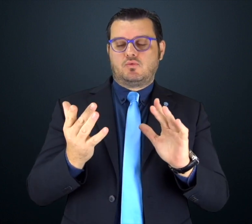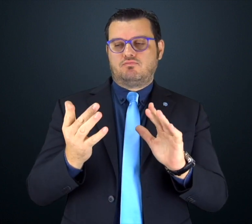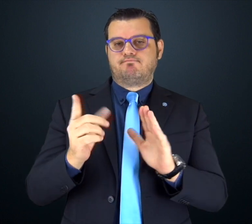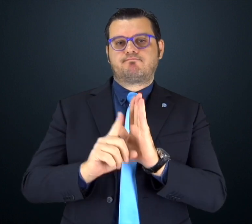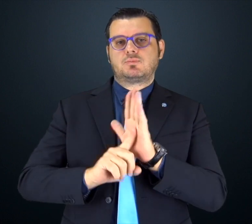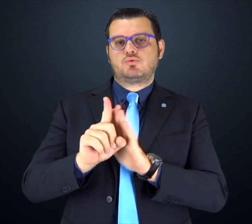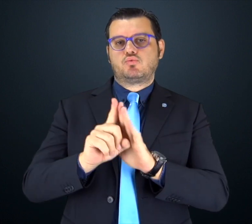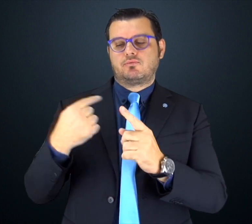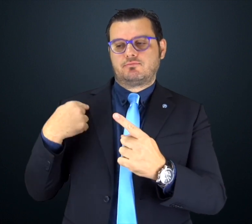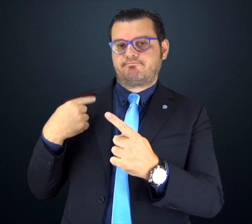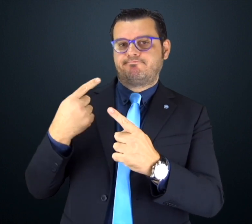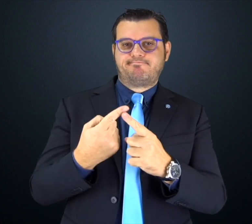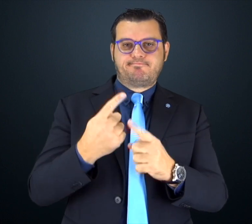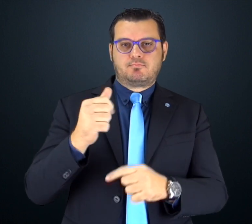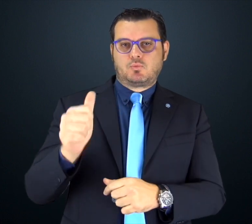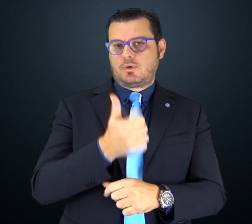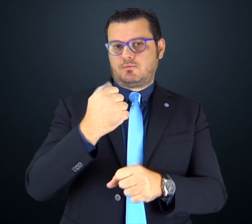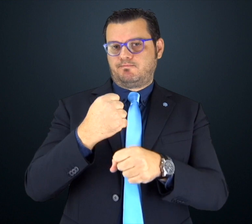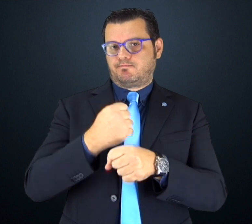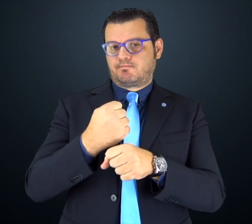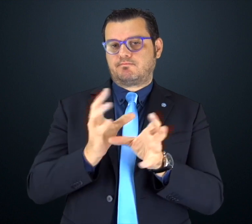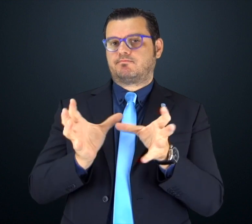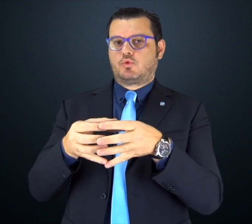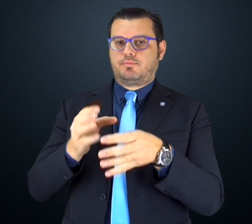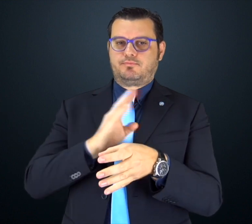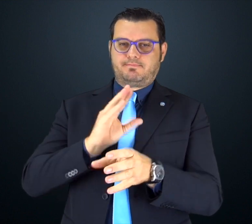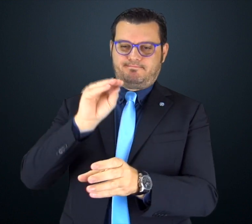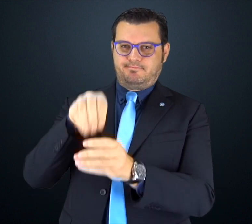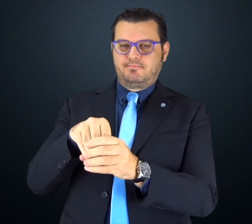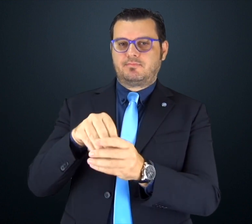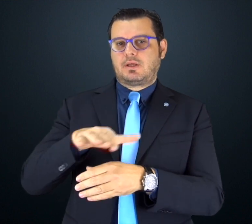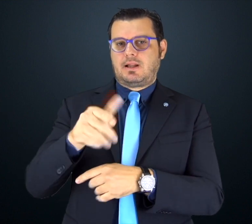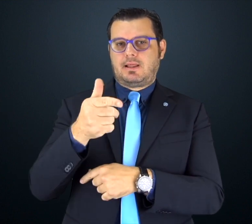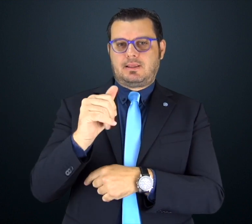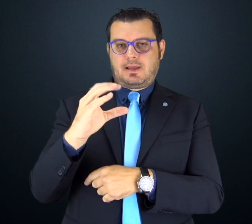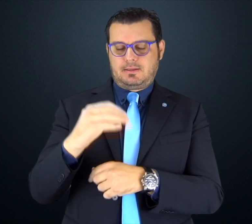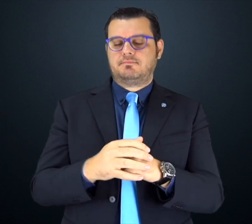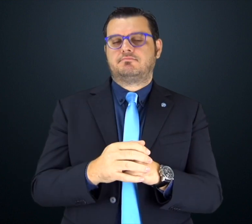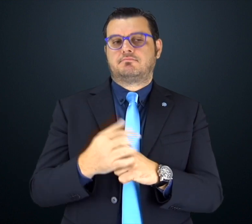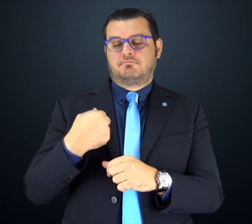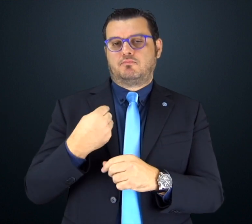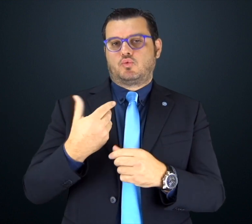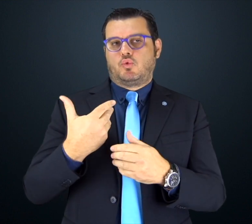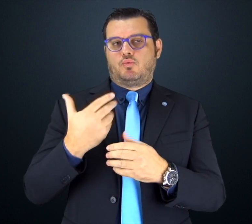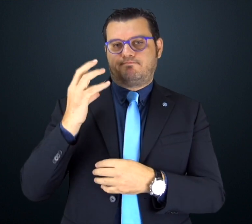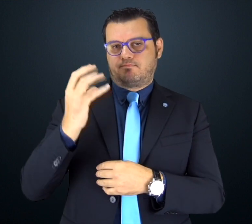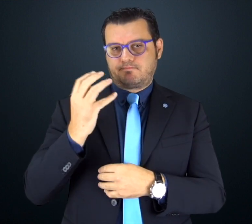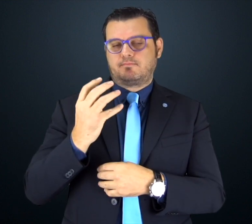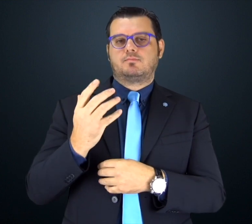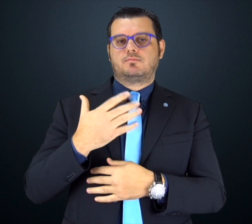lavoro di gruppo coordinato sempre dall'area TIAC. Sono orgoglioso e soddisfatto del lavoro di tutto il gruppo, che